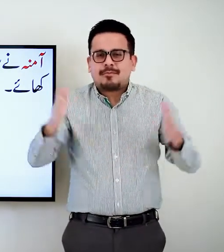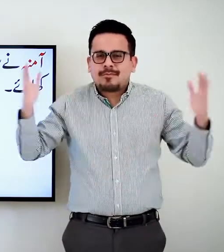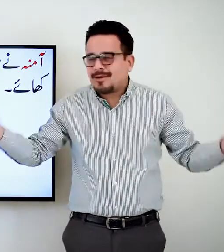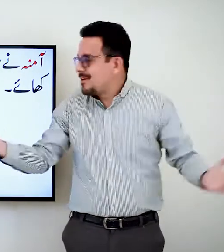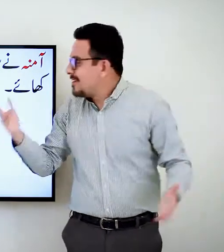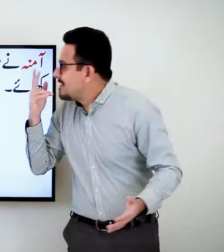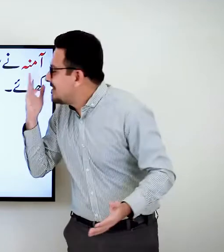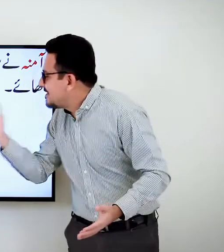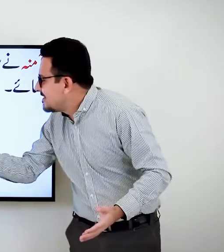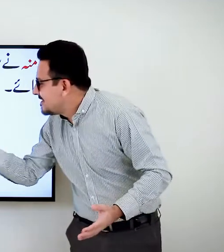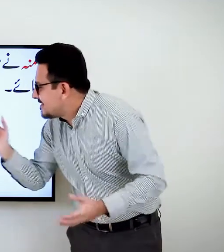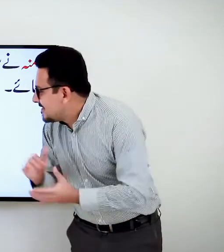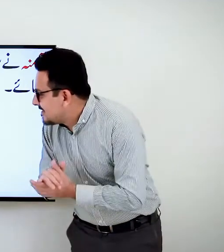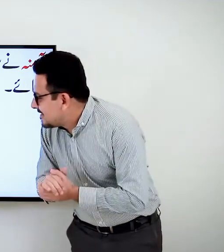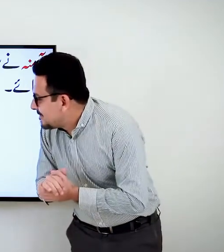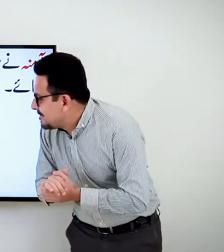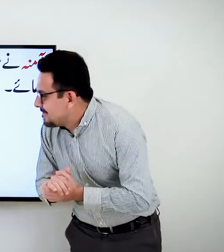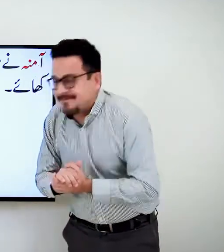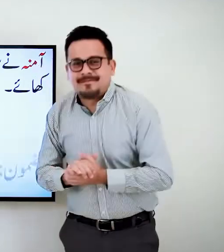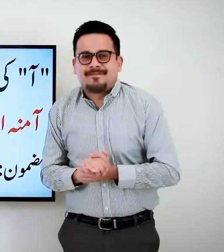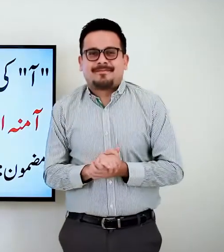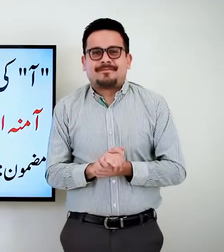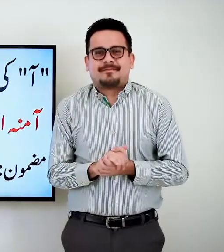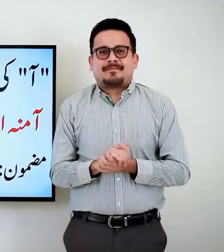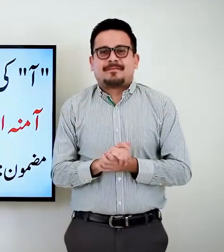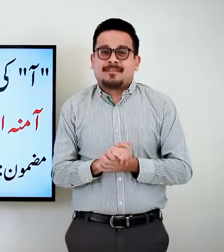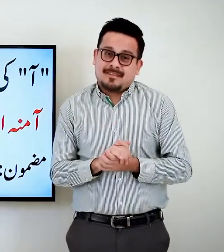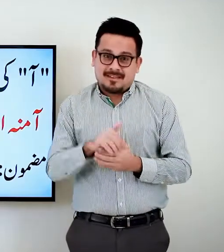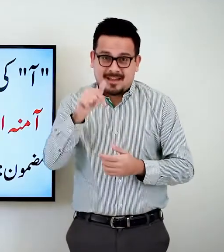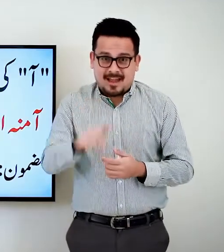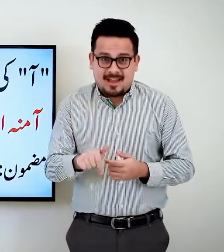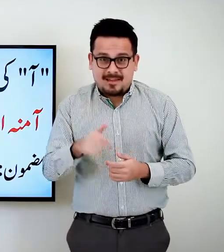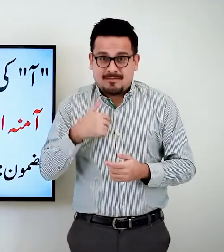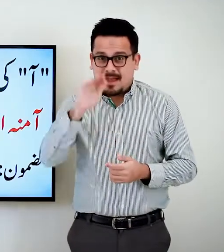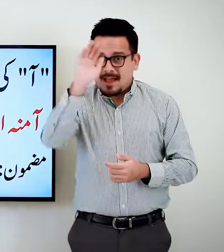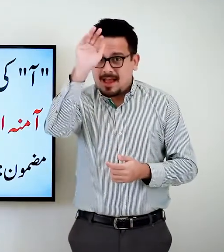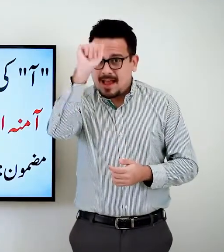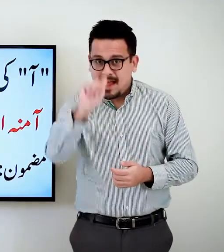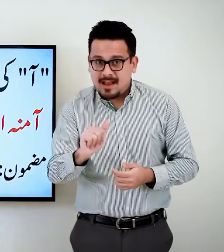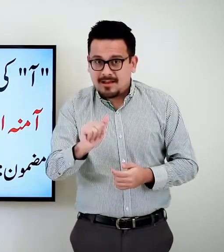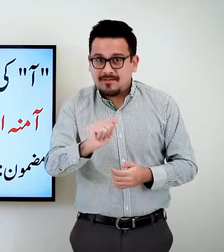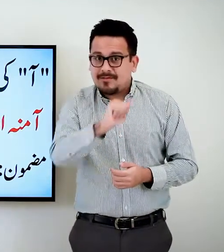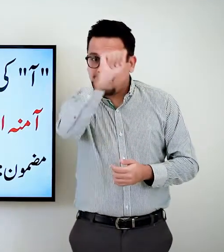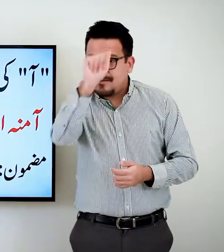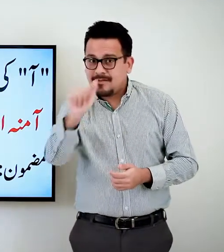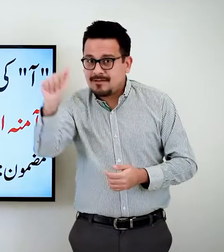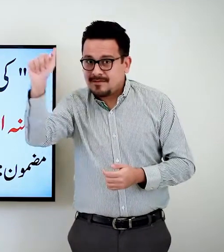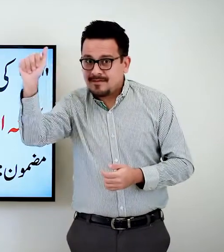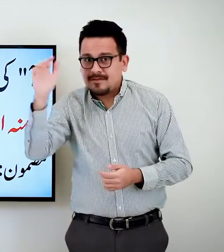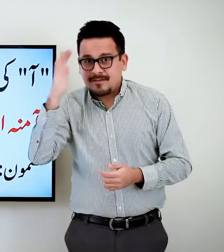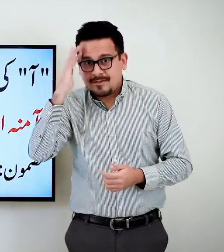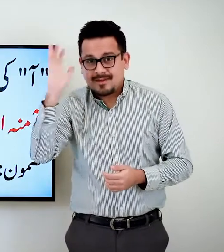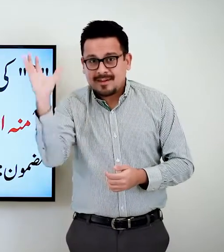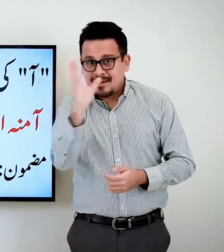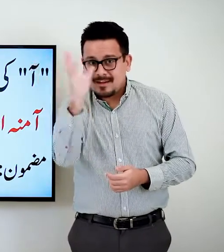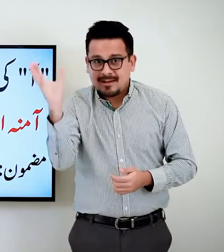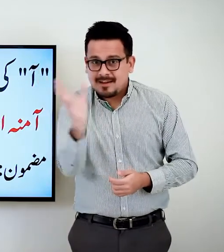ये देखिए तस्वीर में आज मैंने आपको अलिफ मजबर आ की कहानी सुनाई